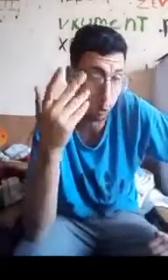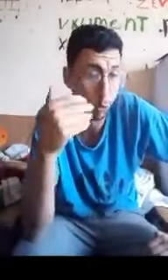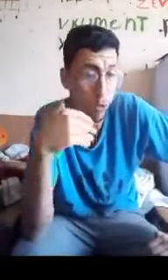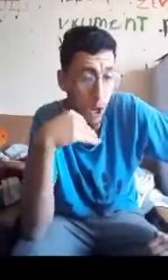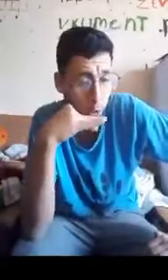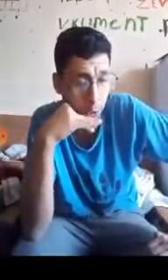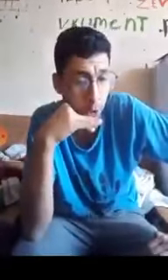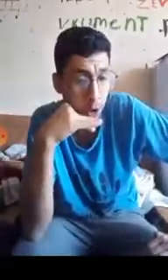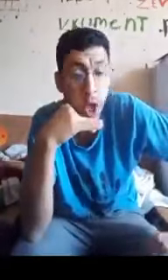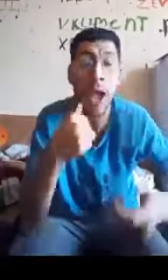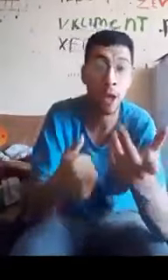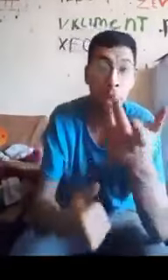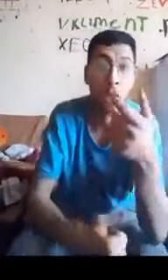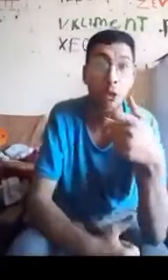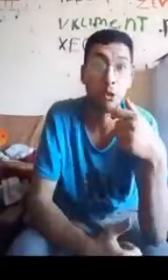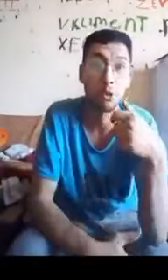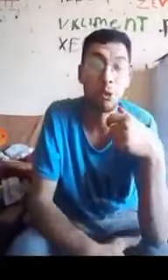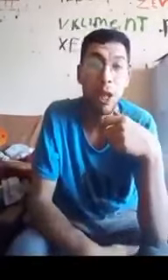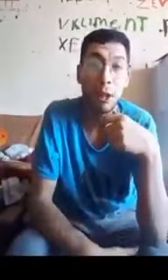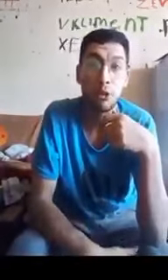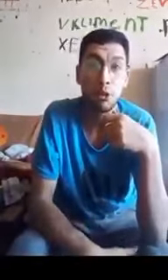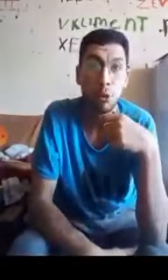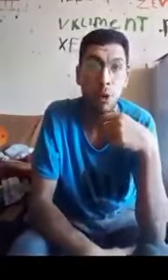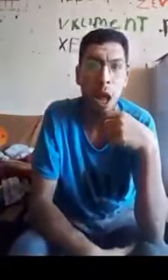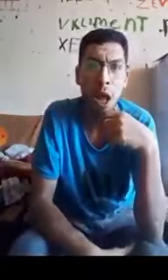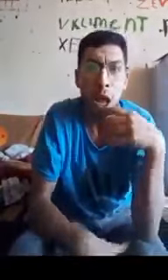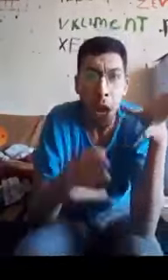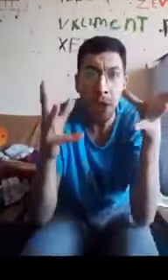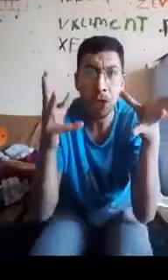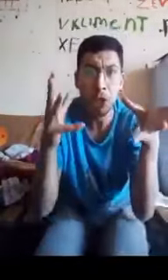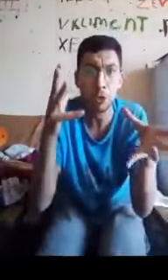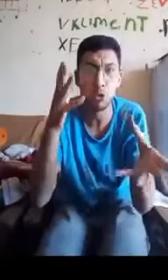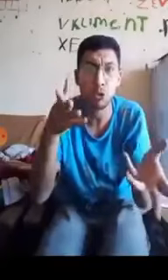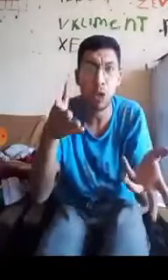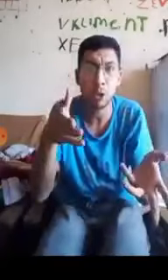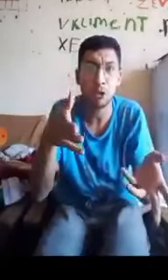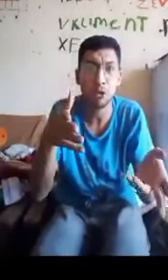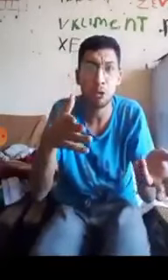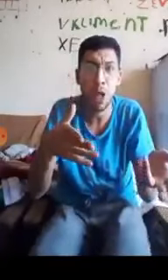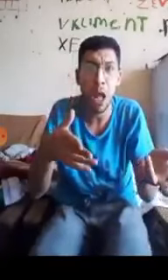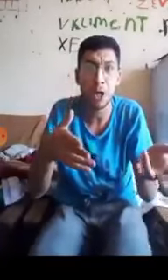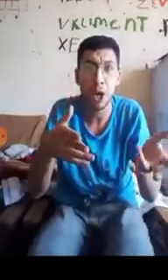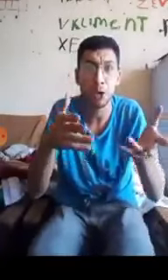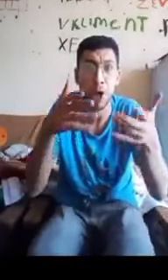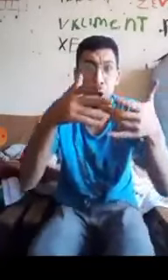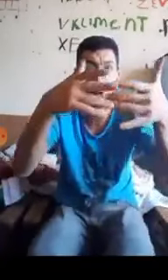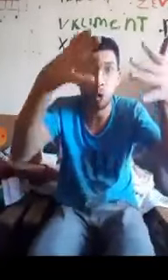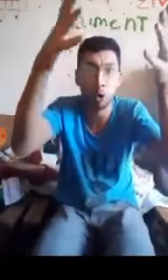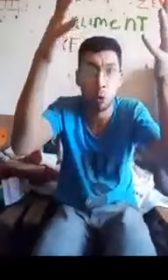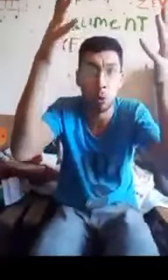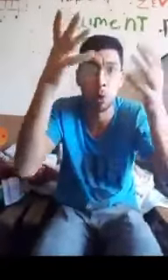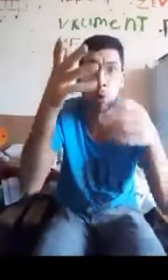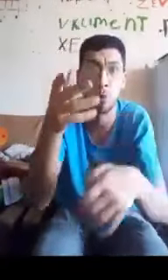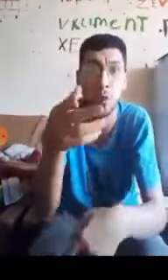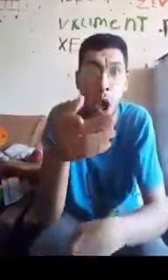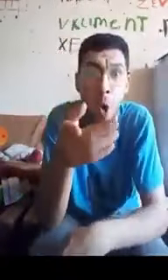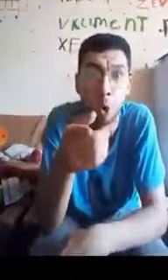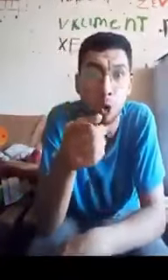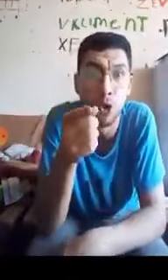düzəldir, ən əsas kütlədir, kütlə, ən əsas kütlədir, kütlə, yarıdan çoxdur bu qüvvə, odur ki,